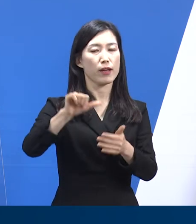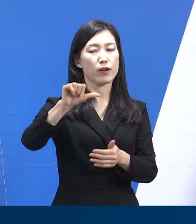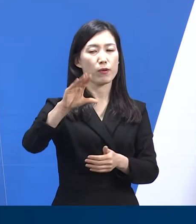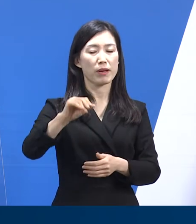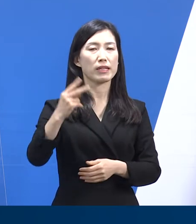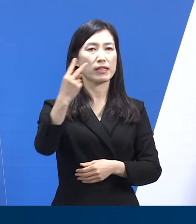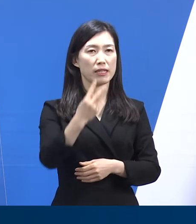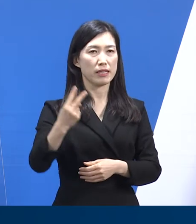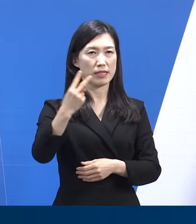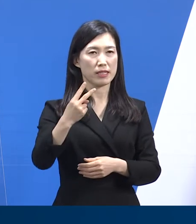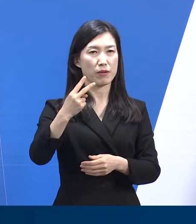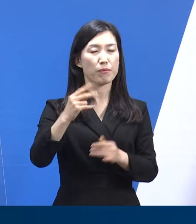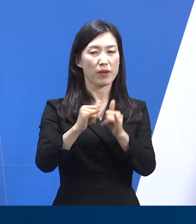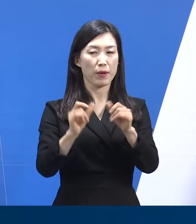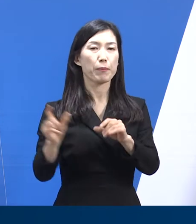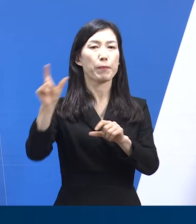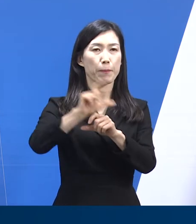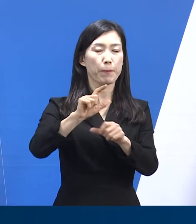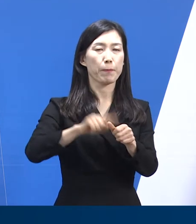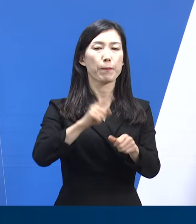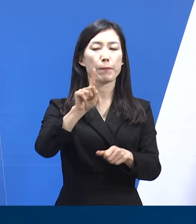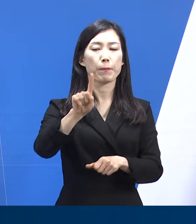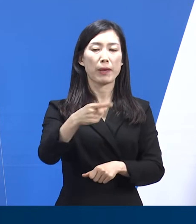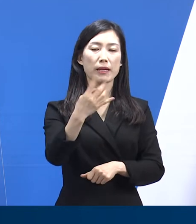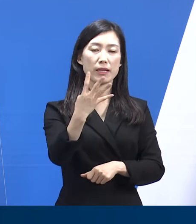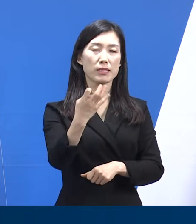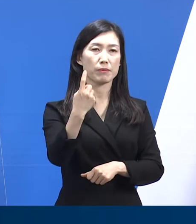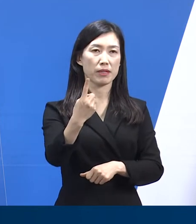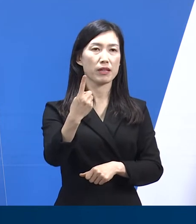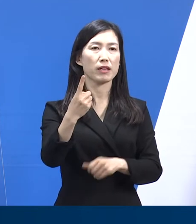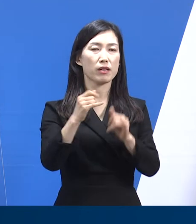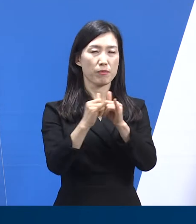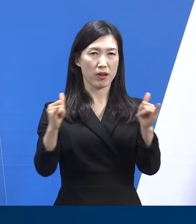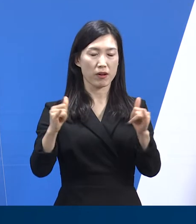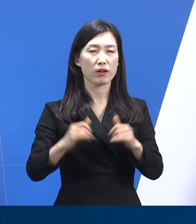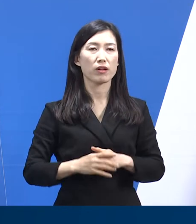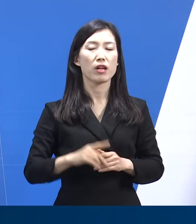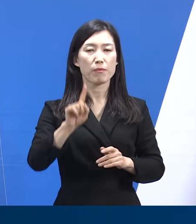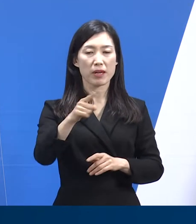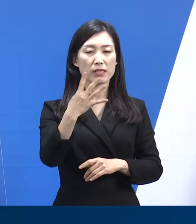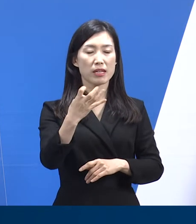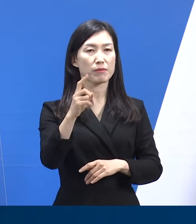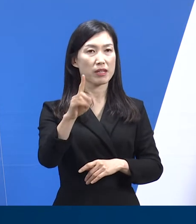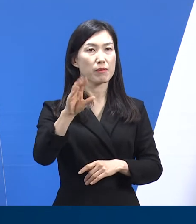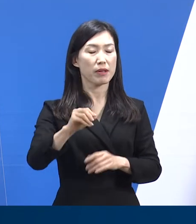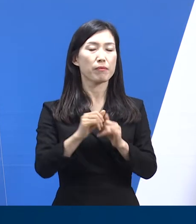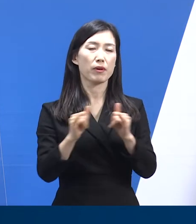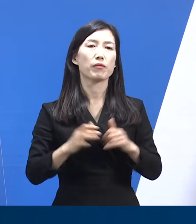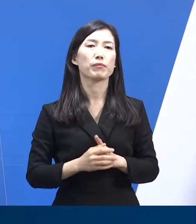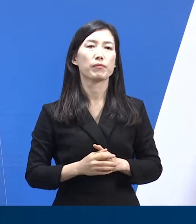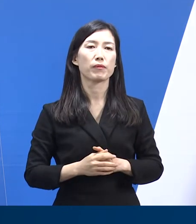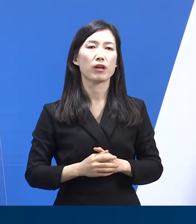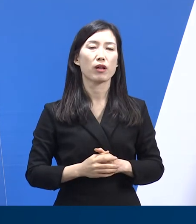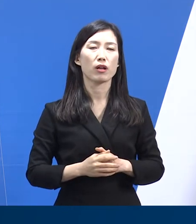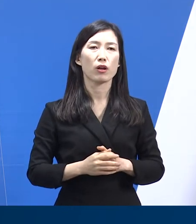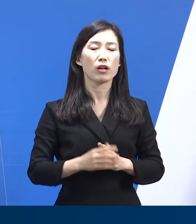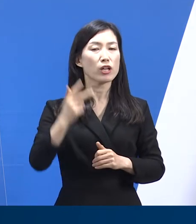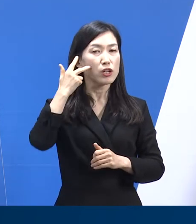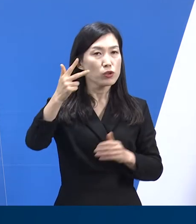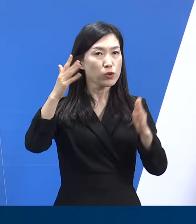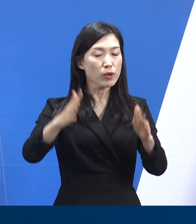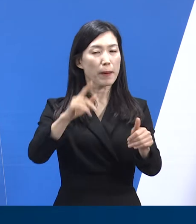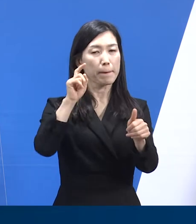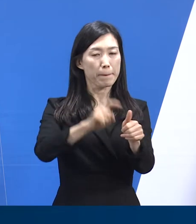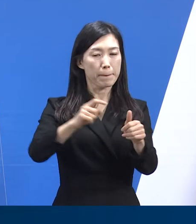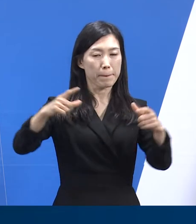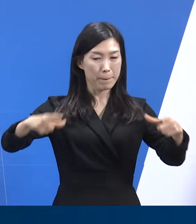,730명 증가한 141만 8,121명입니다. 2월 27일부터 3월 5일까지 한 주간